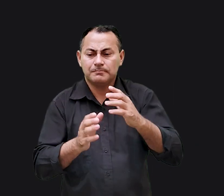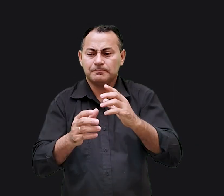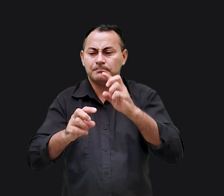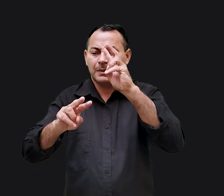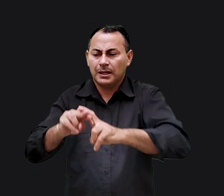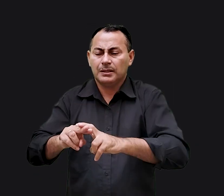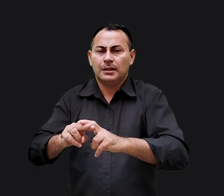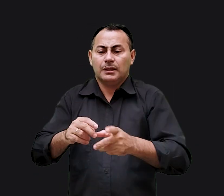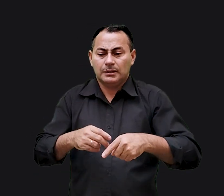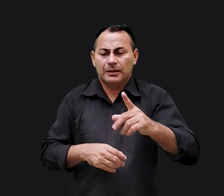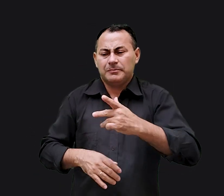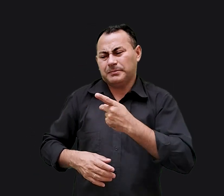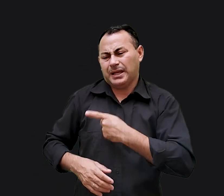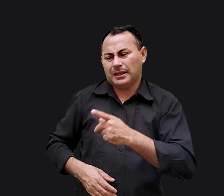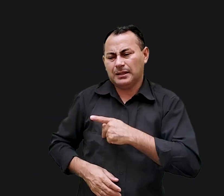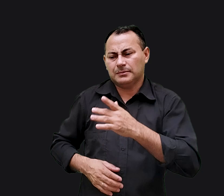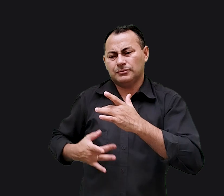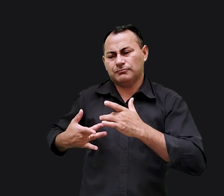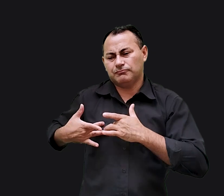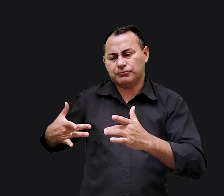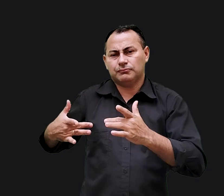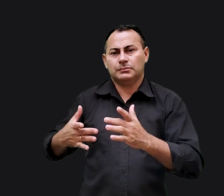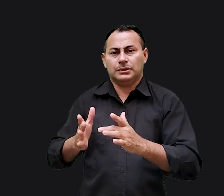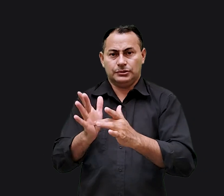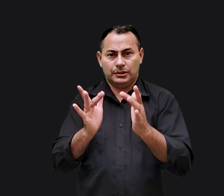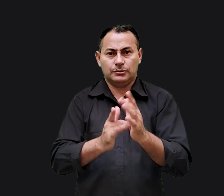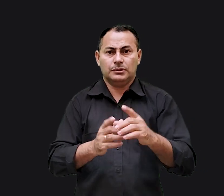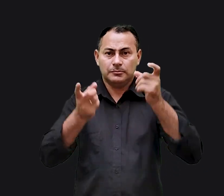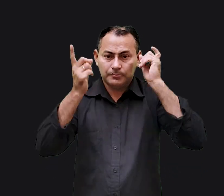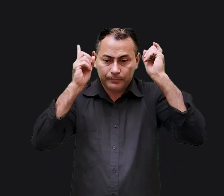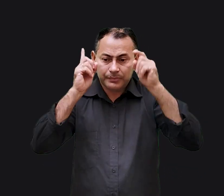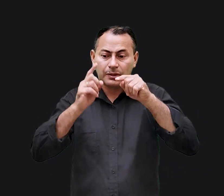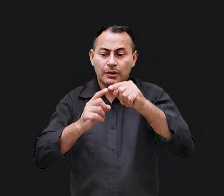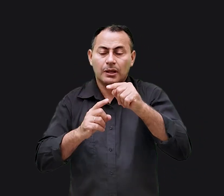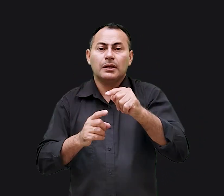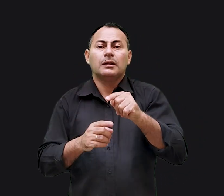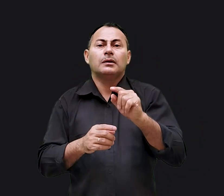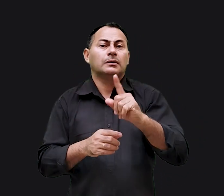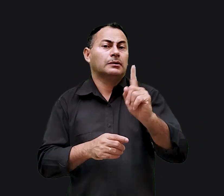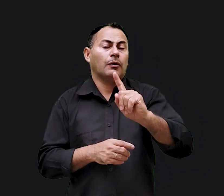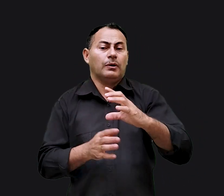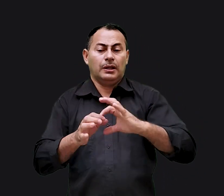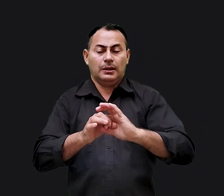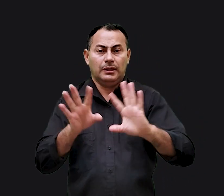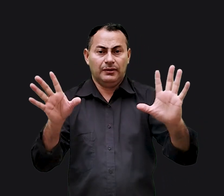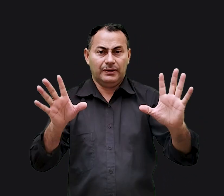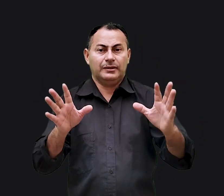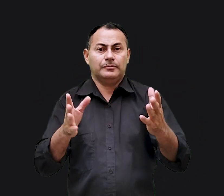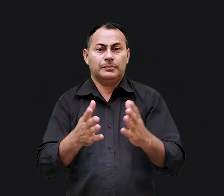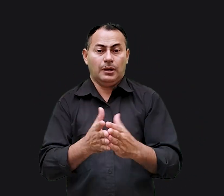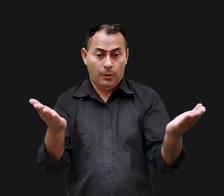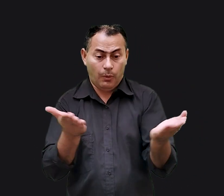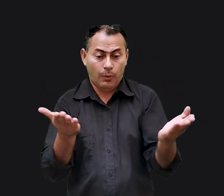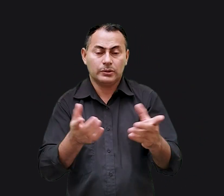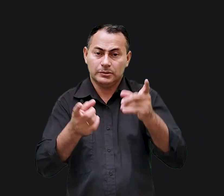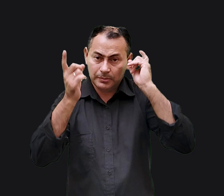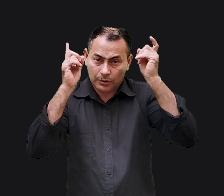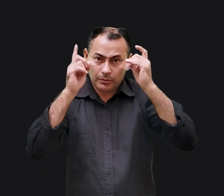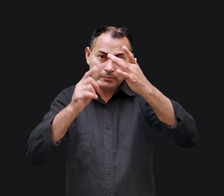para as pessoas cativas e teve piedade delas. Jesus se importou com aqueles que não eram livres. Hoje ele